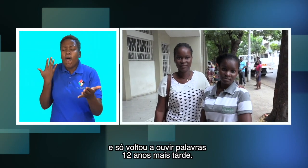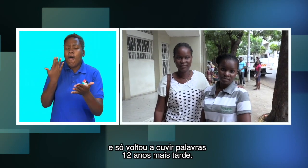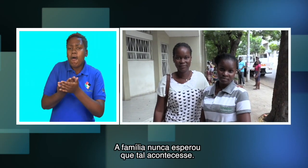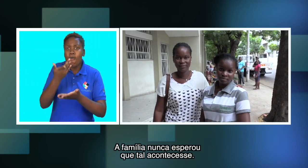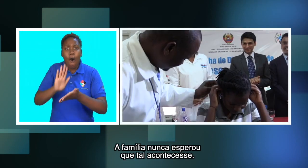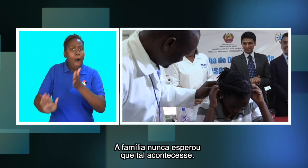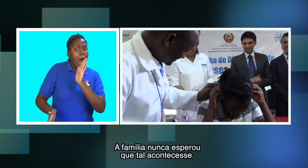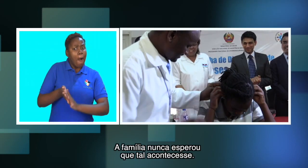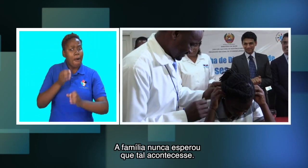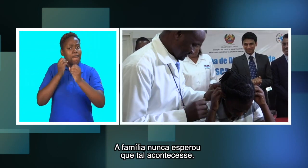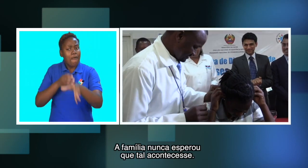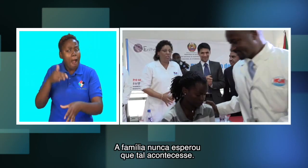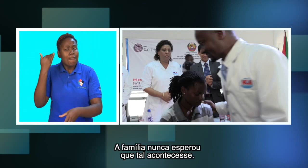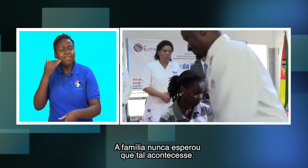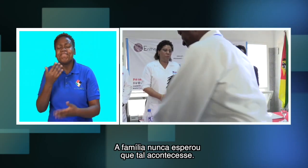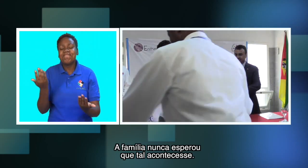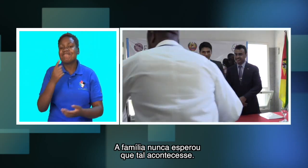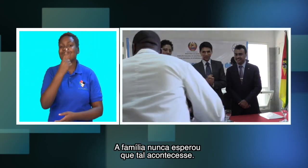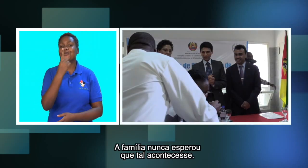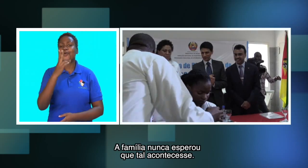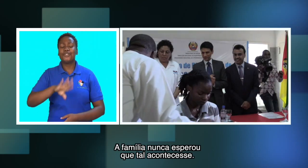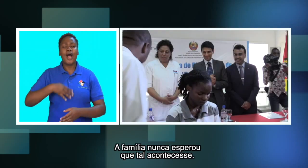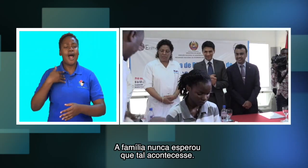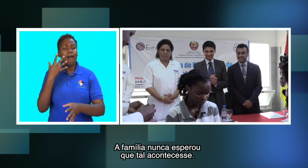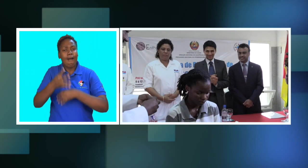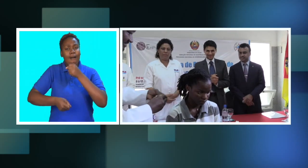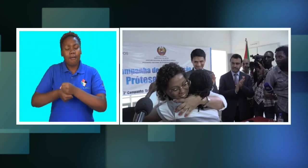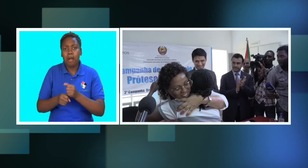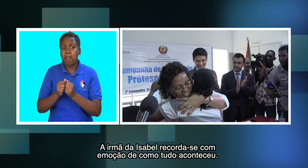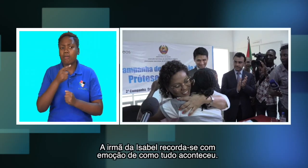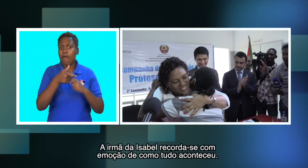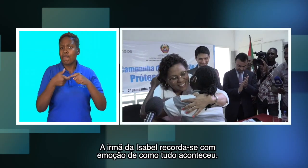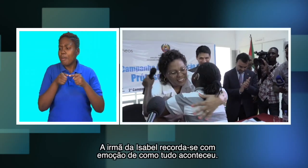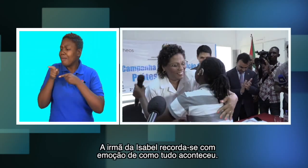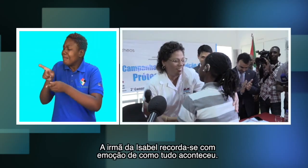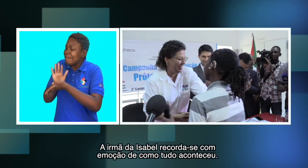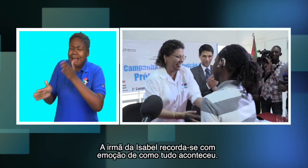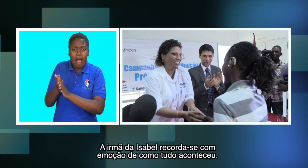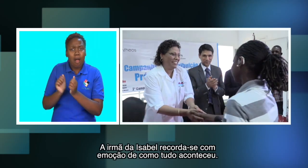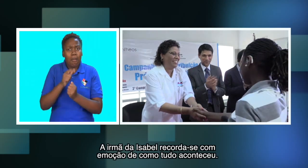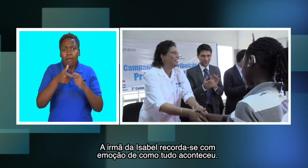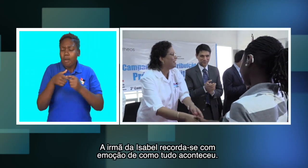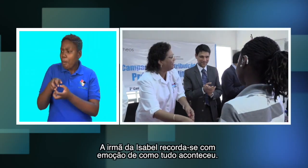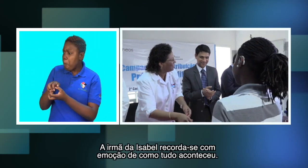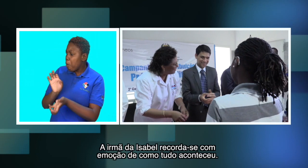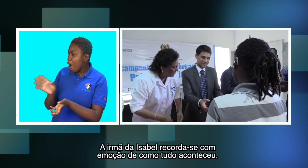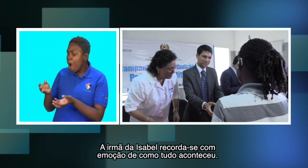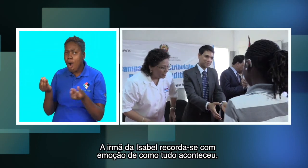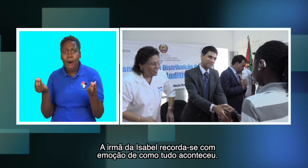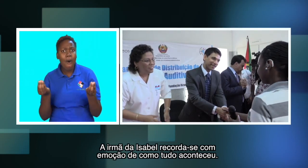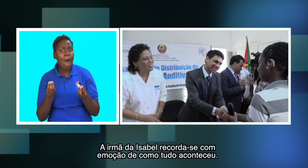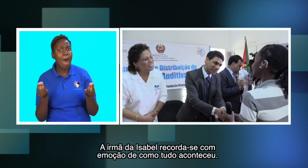tarde. A família nunca esperou que tal acontecesse. A irmã da Isabel recorda-se com